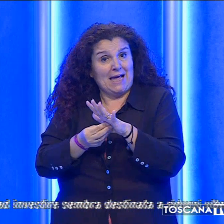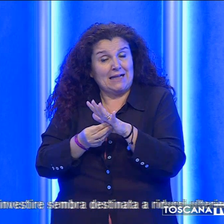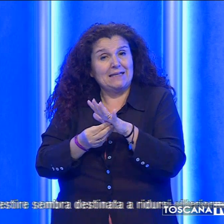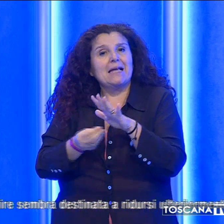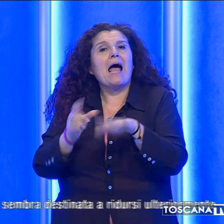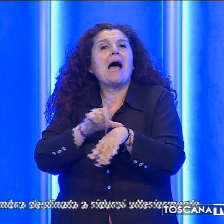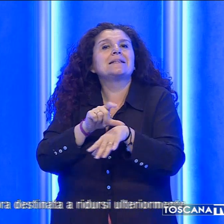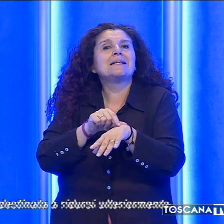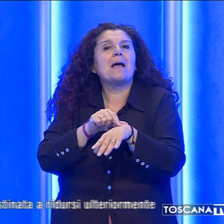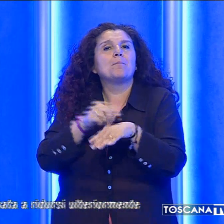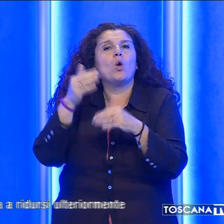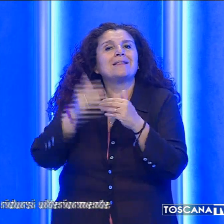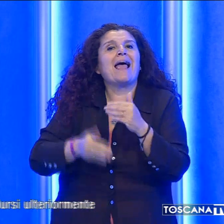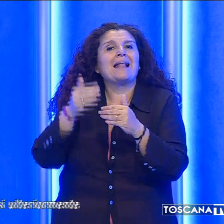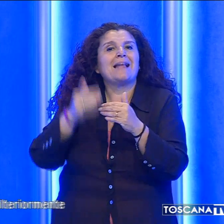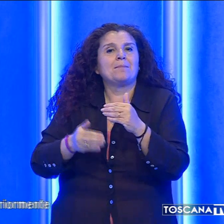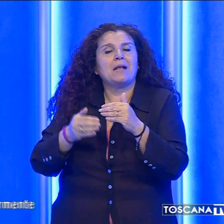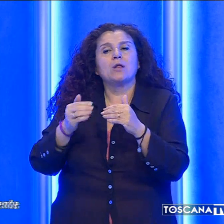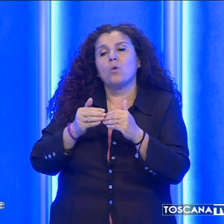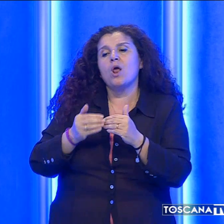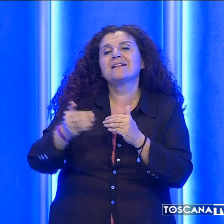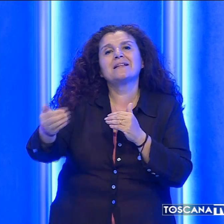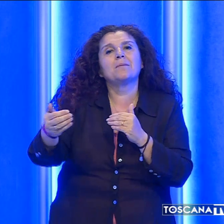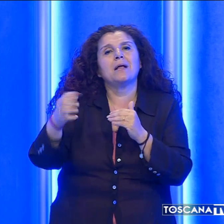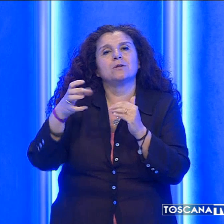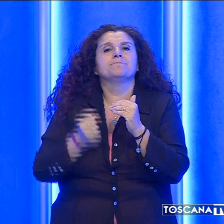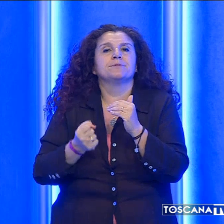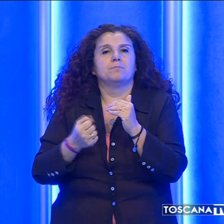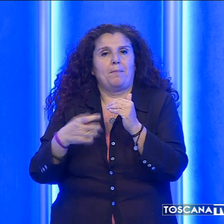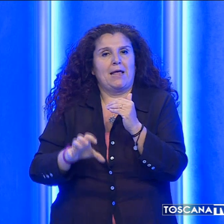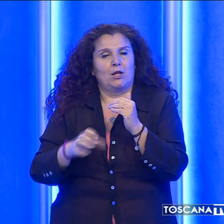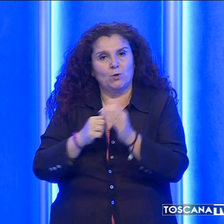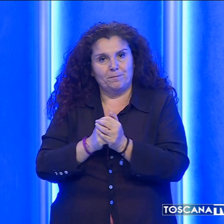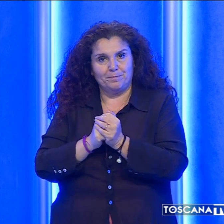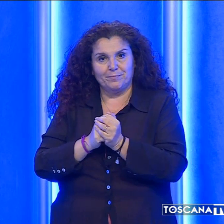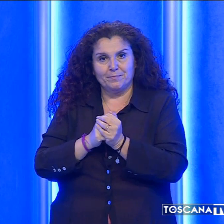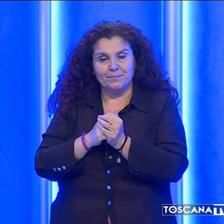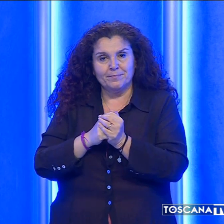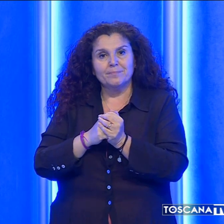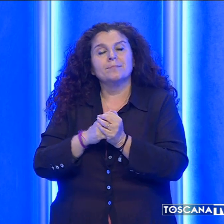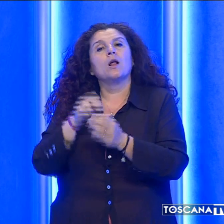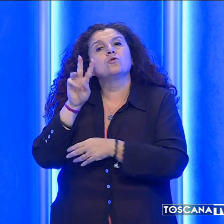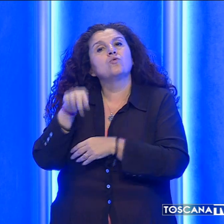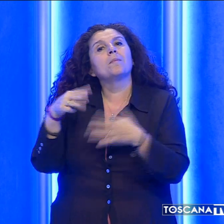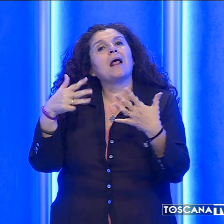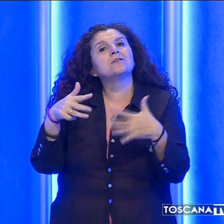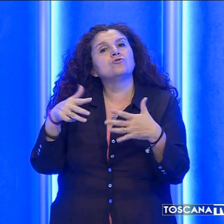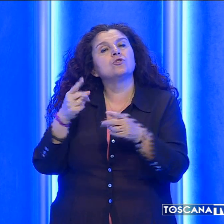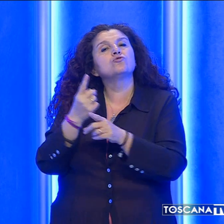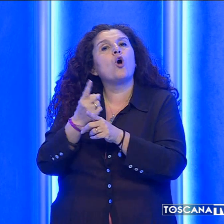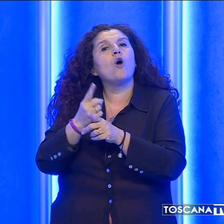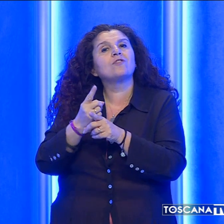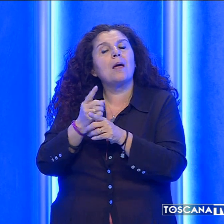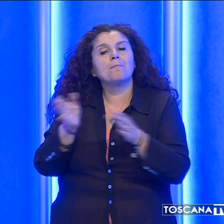determinato e una contrazione di quelli a tempo indeterminato. Il 2019 dovrebbe